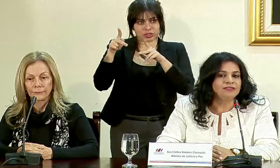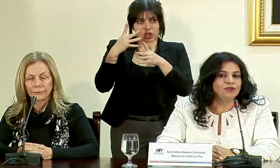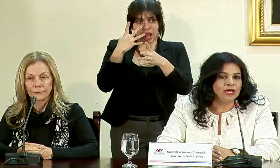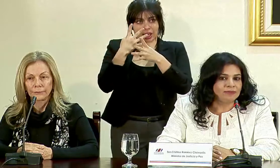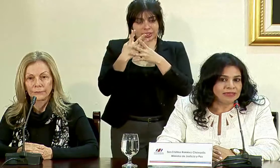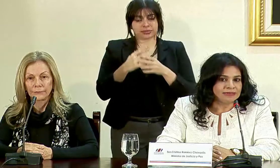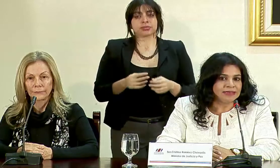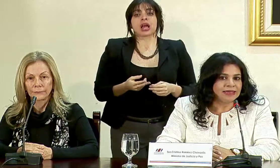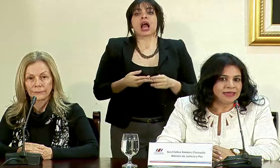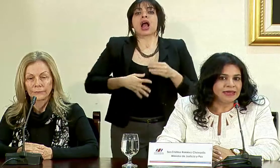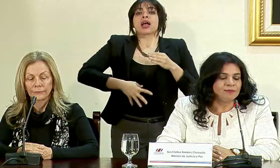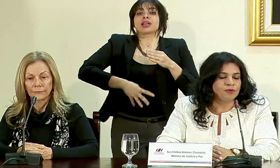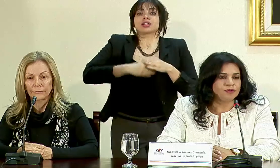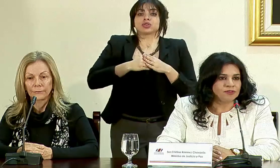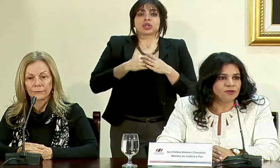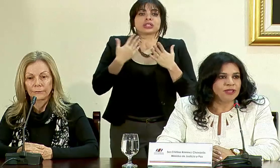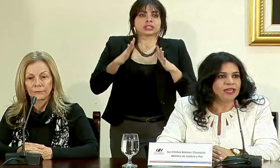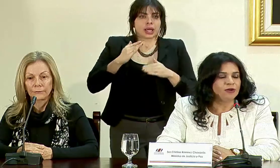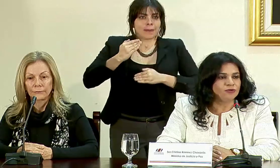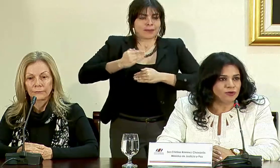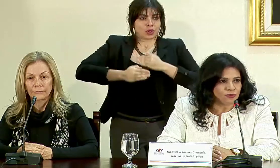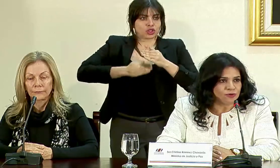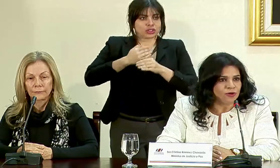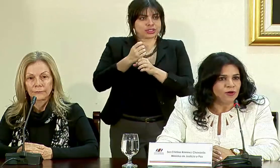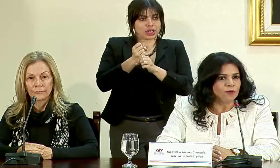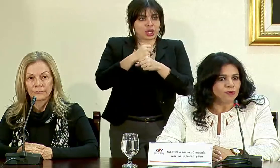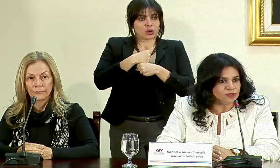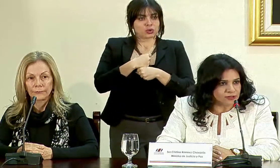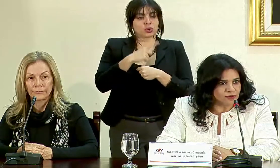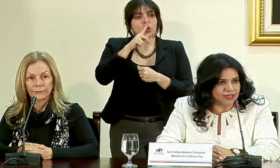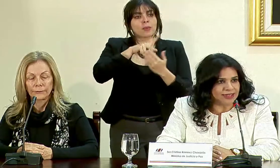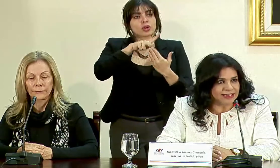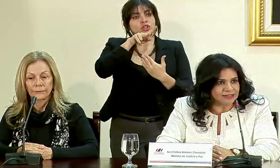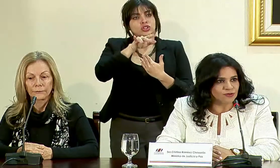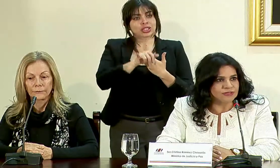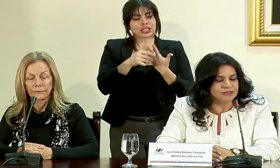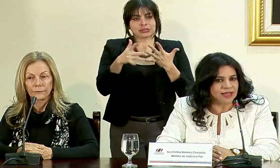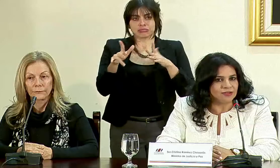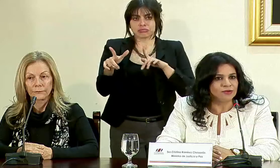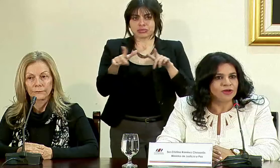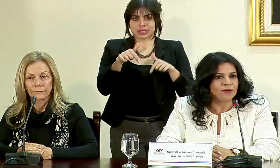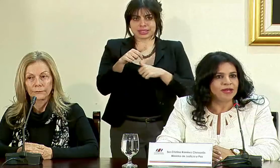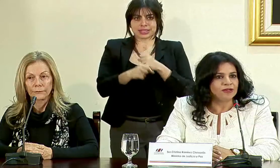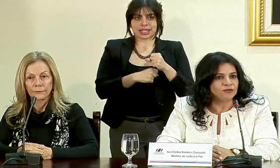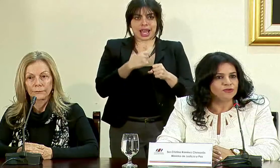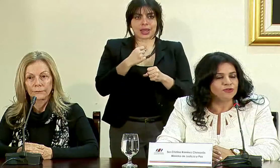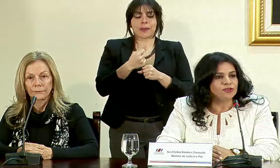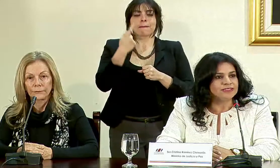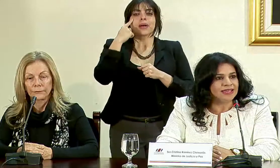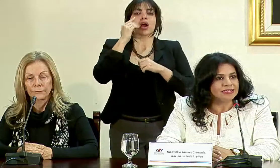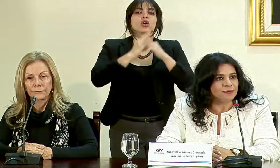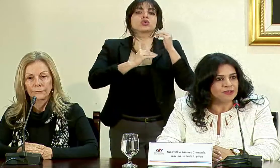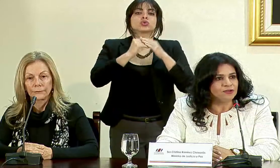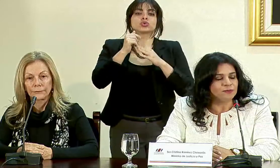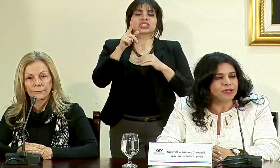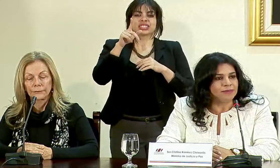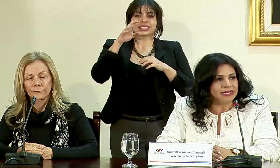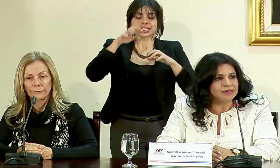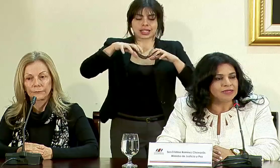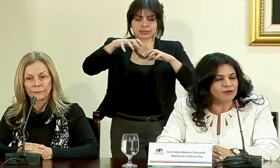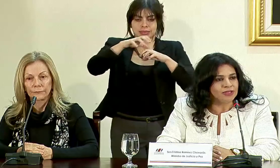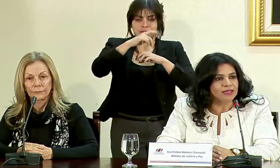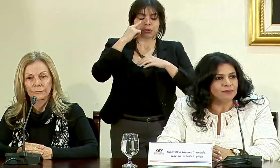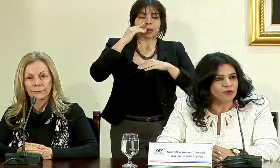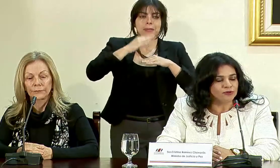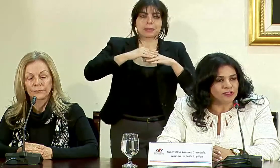adicionalmente queda en proceso de ejecución un proyecto que queda listo este año para la construcción de cien espacios para